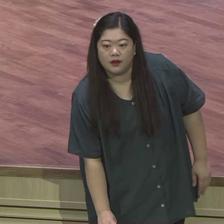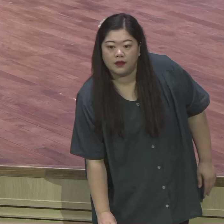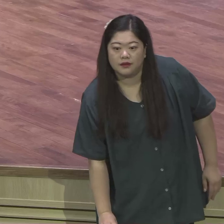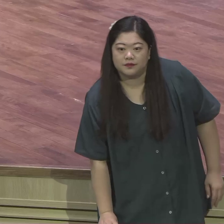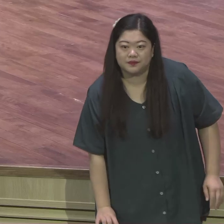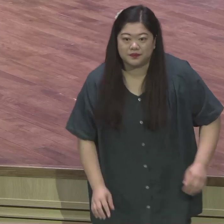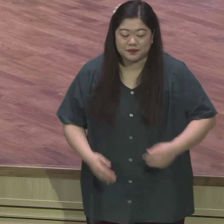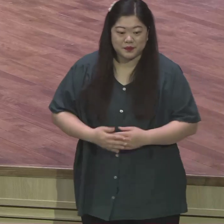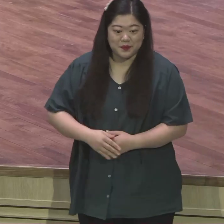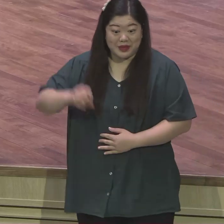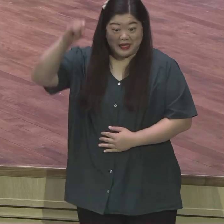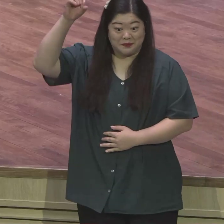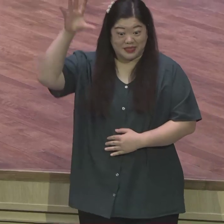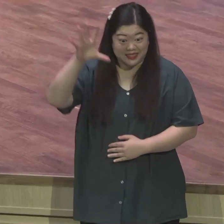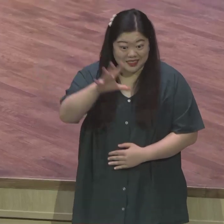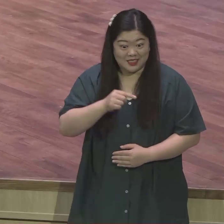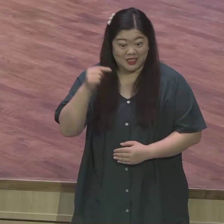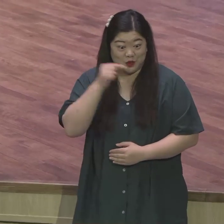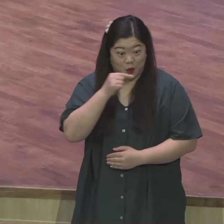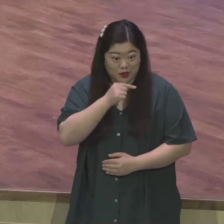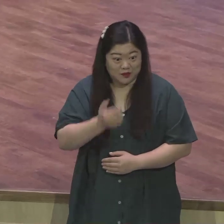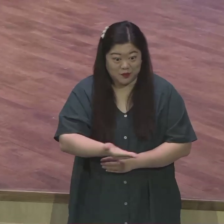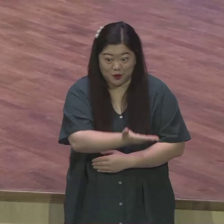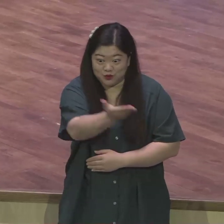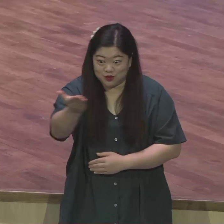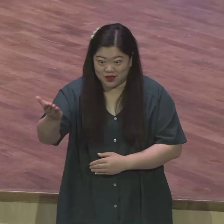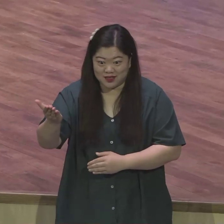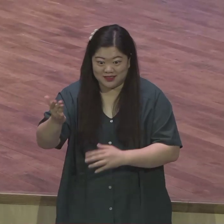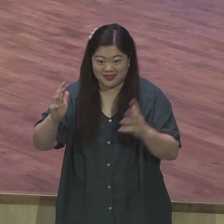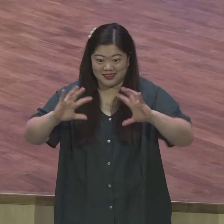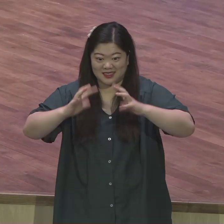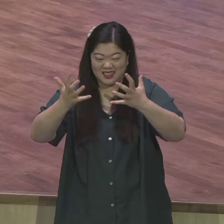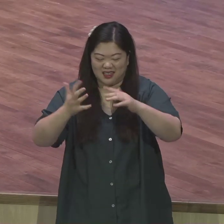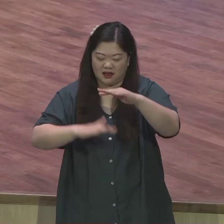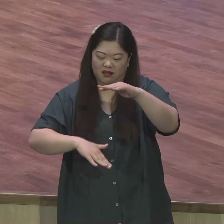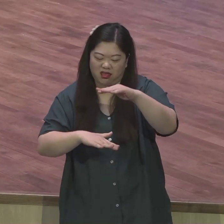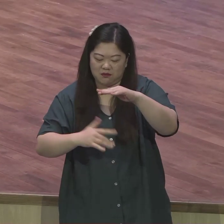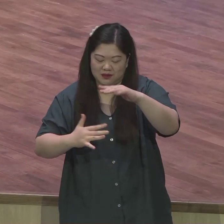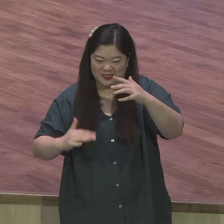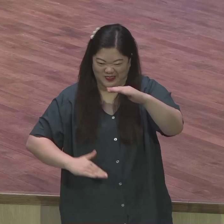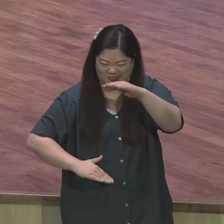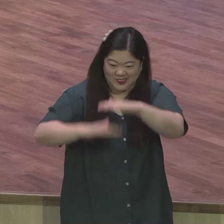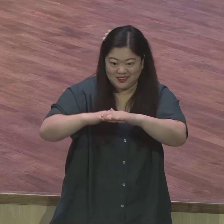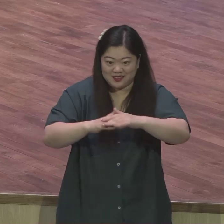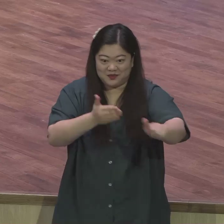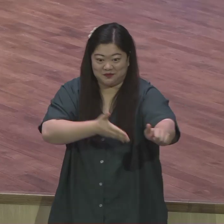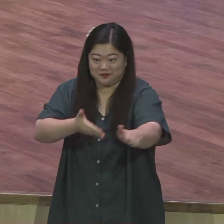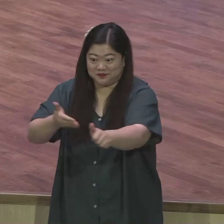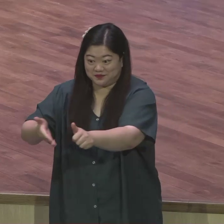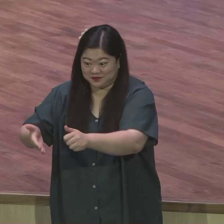이 세상 채우리라 여러분은 빛과 소금입니다